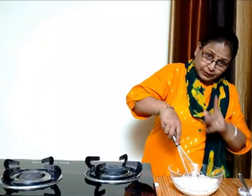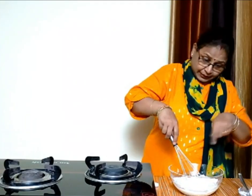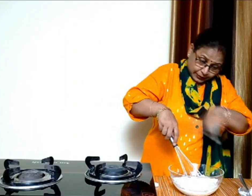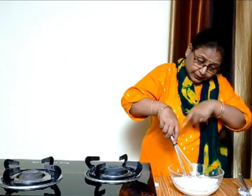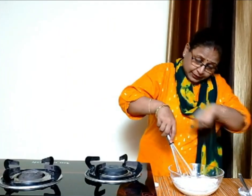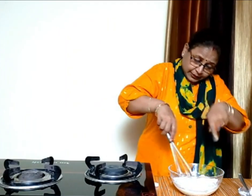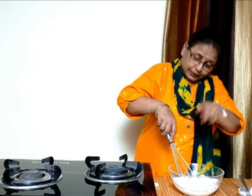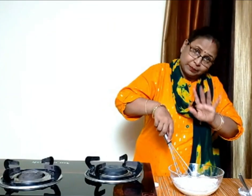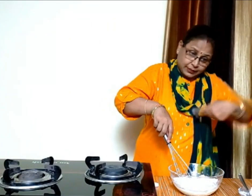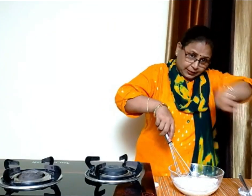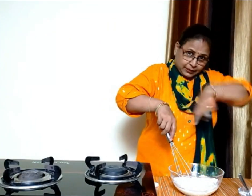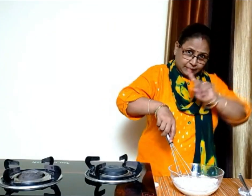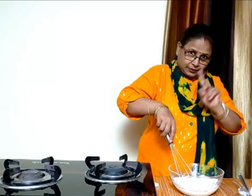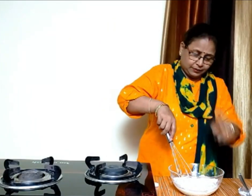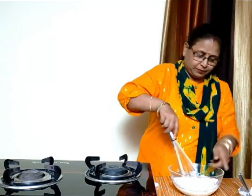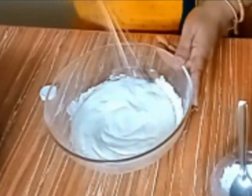ध्यान रहे में इसे एकी डारेक्शन में मिलाना है